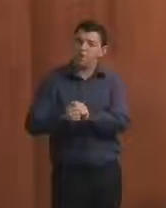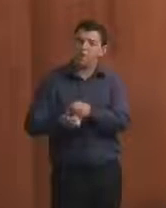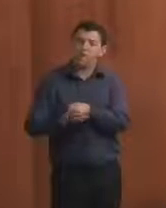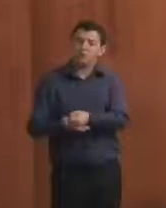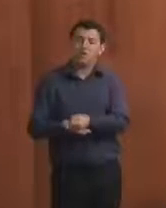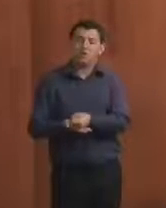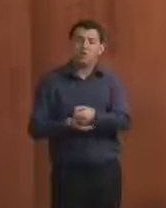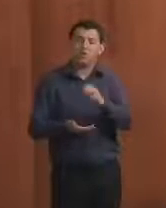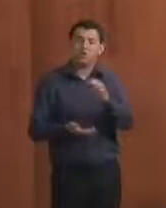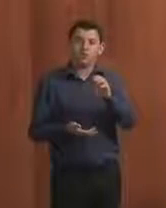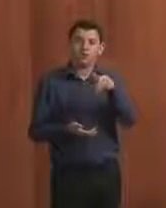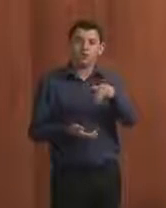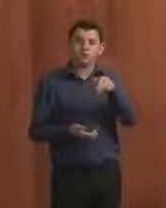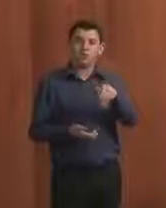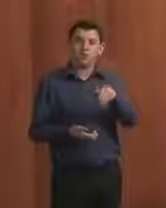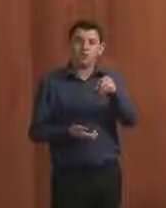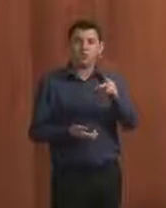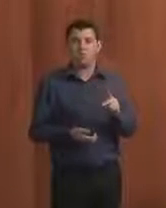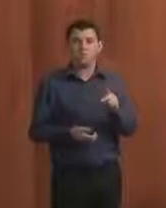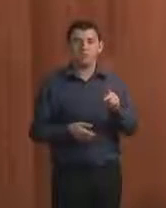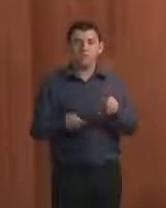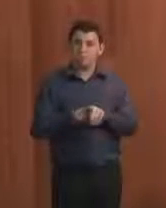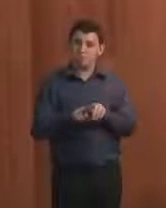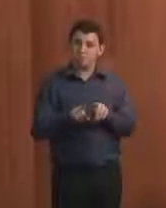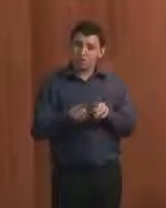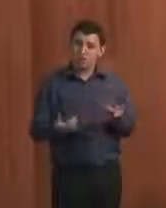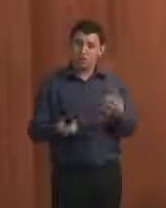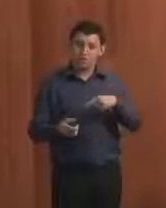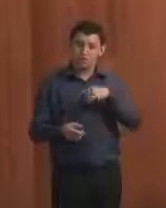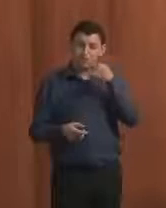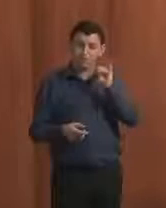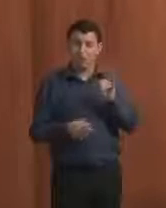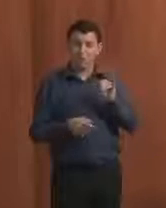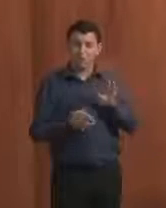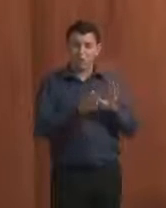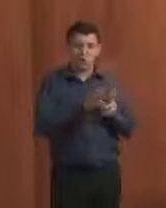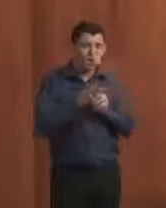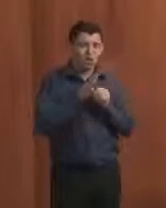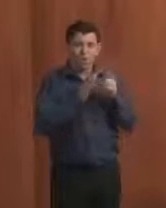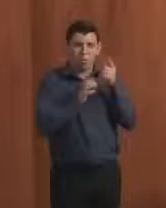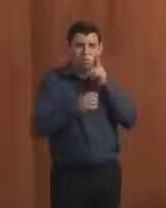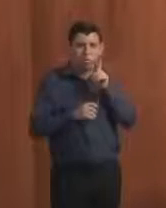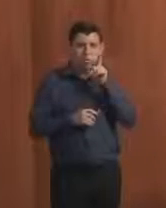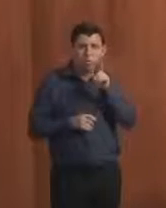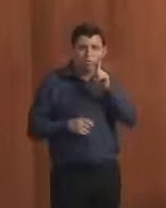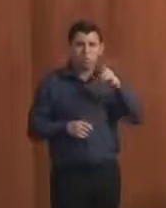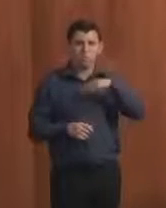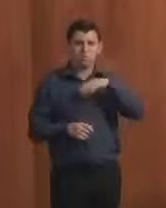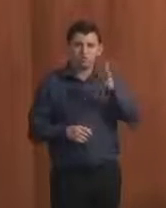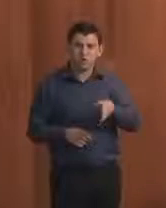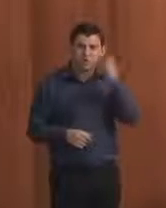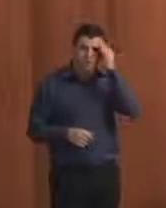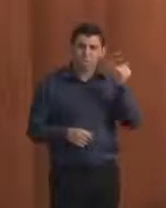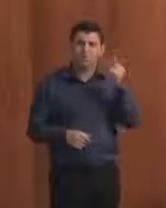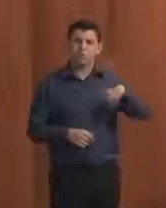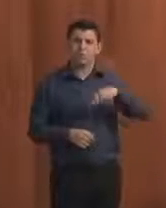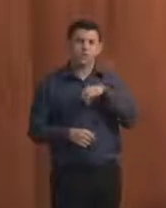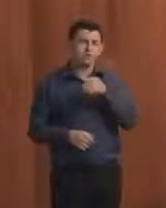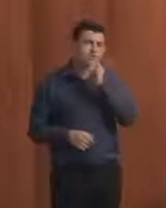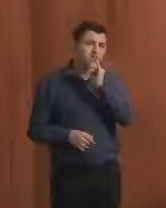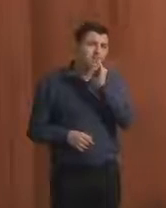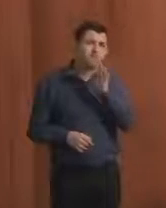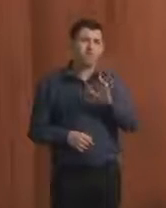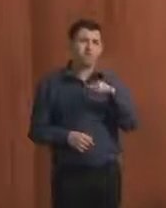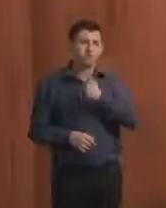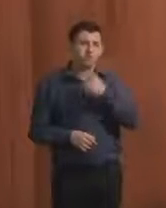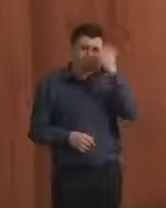Nacional, com foco mais na prevenção da corrupção, que a gente sabe que, infelizmente, a gente fica atrás disso, a gente só sabe quando